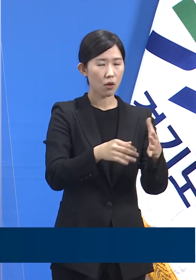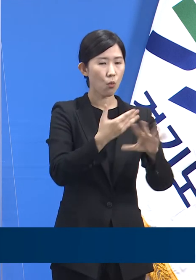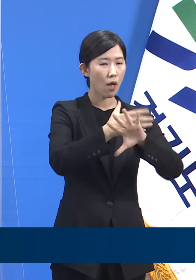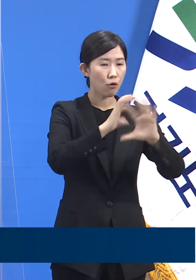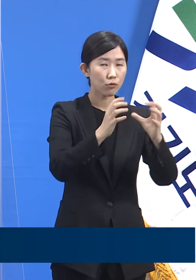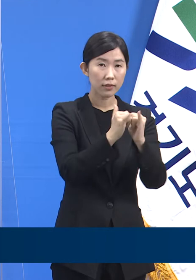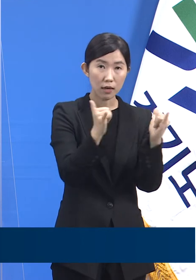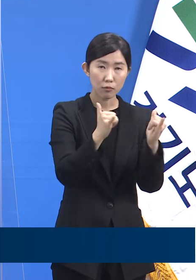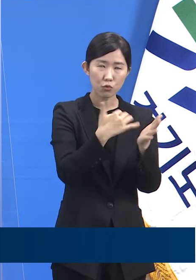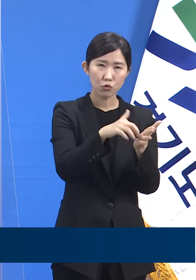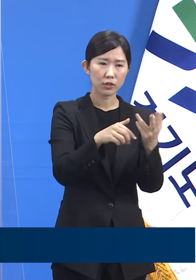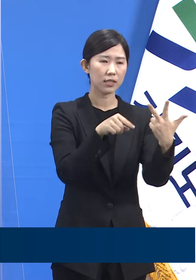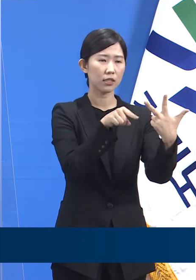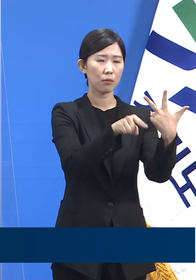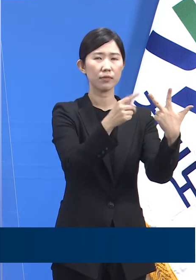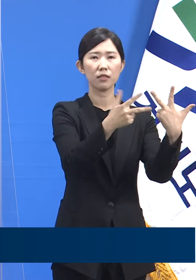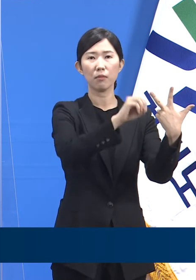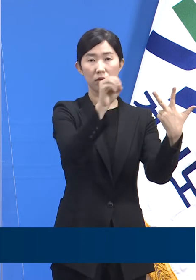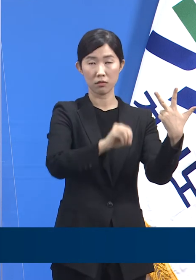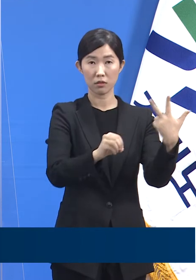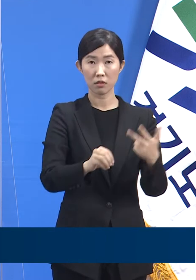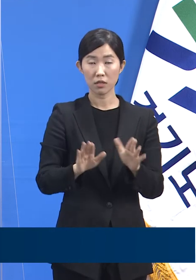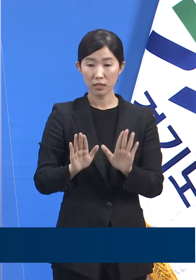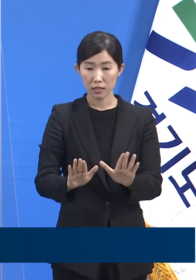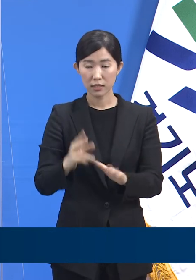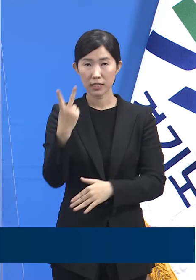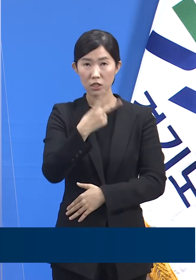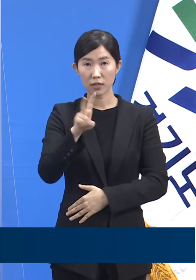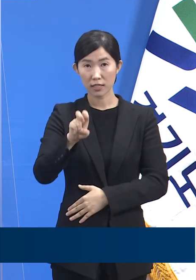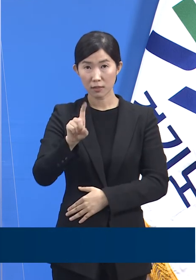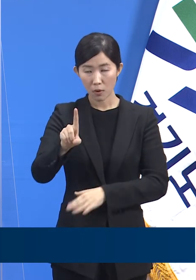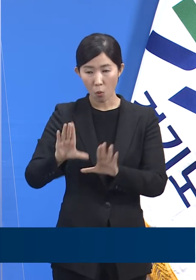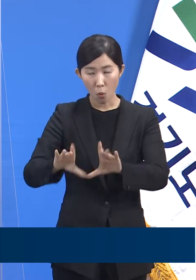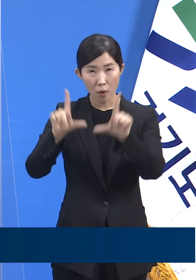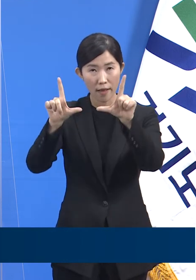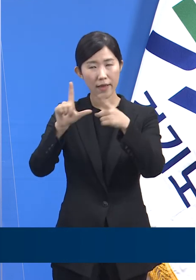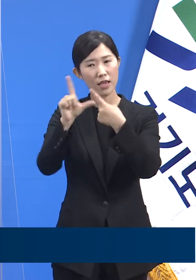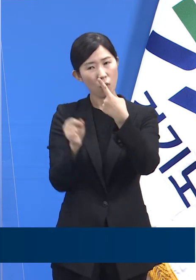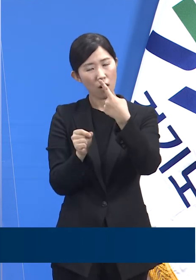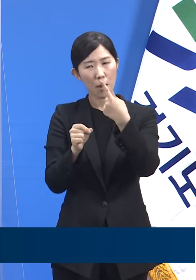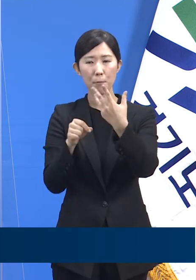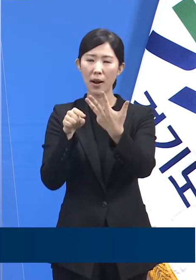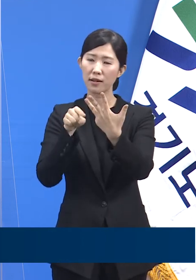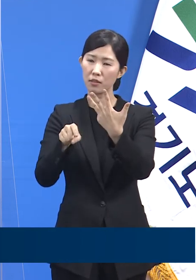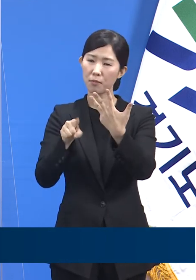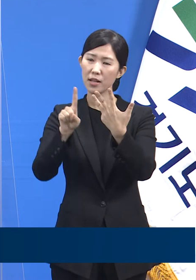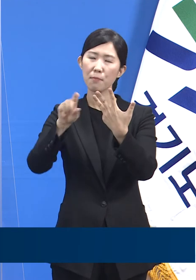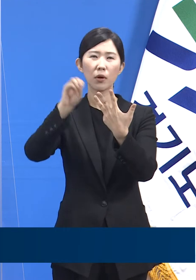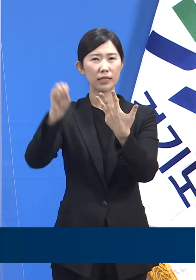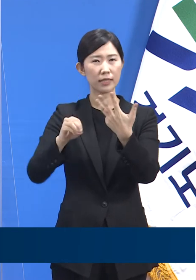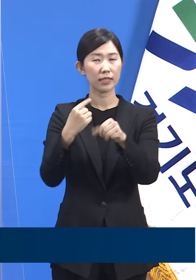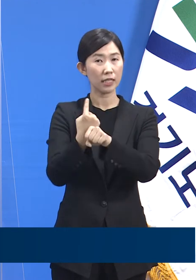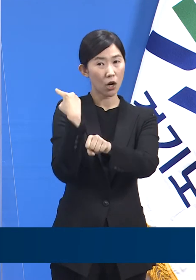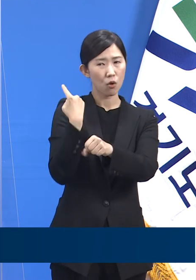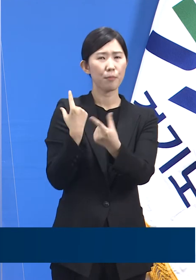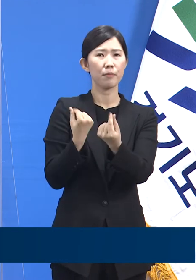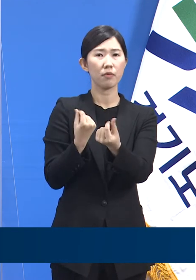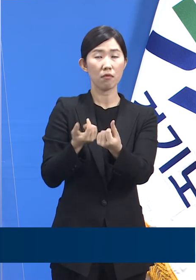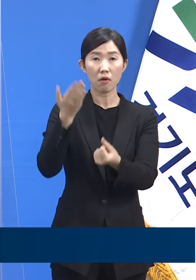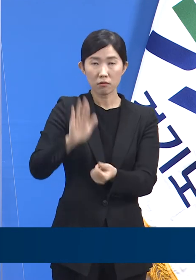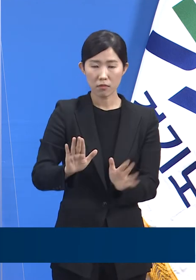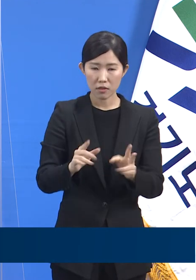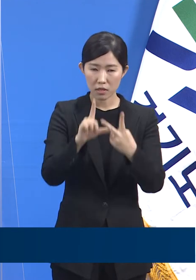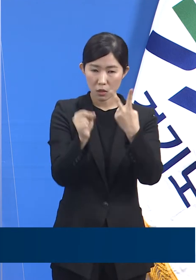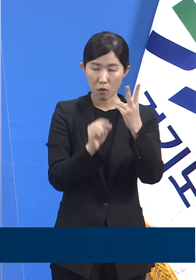2021년 1월에는 8.2%로 전년과 유사했지만 2월 한 달 동안 급격히